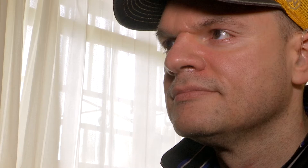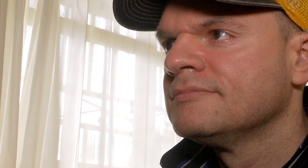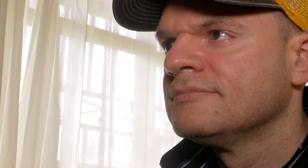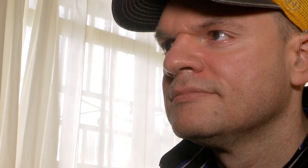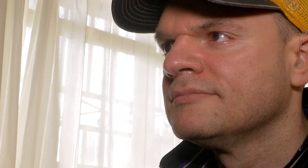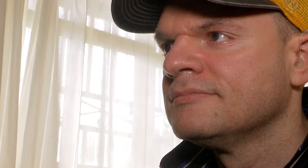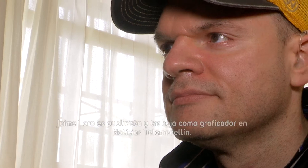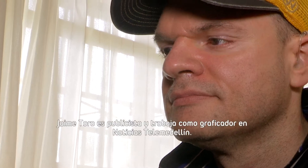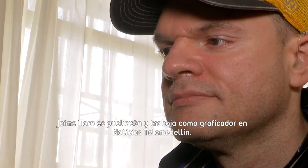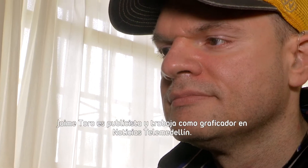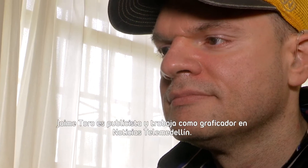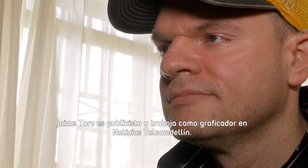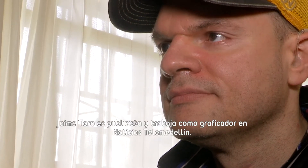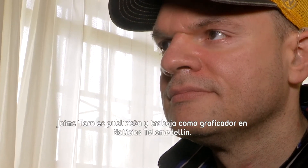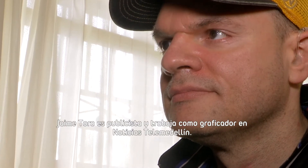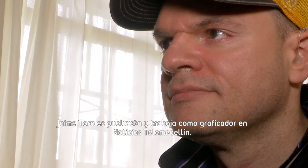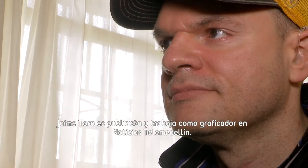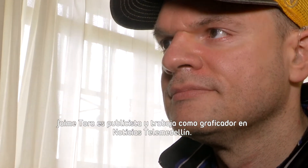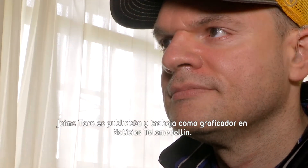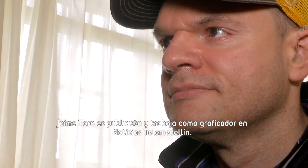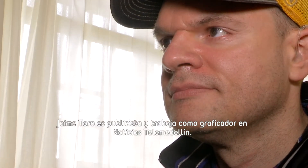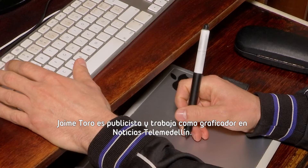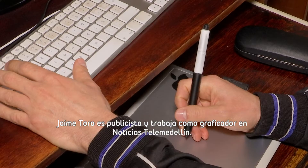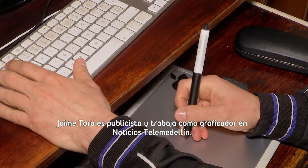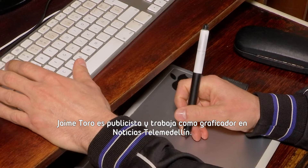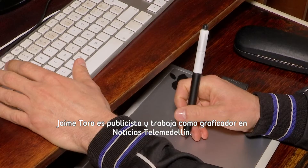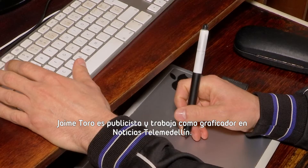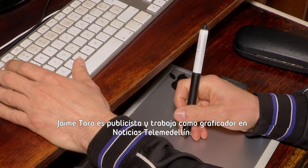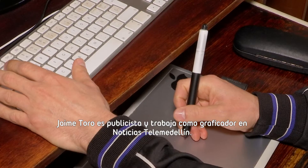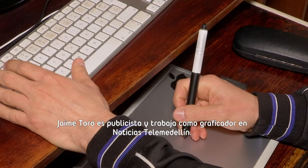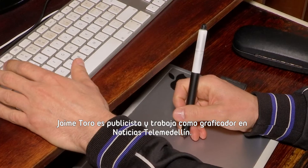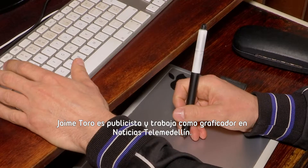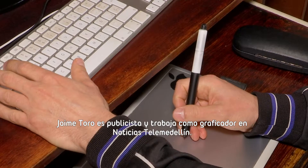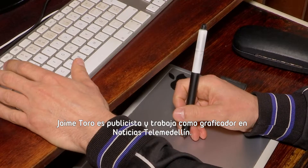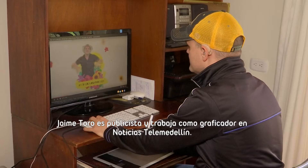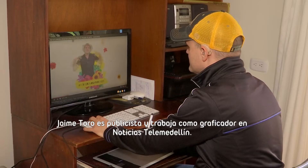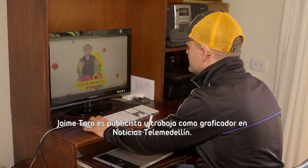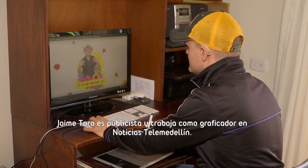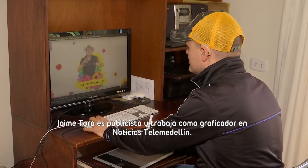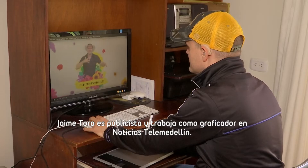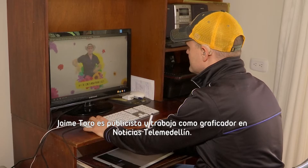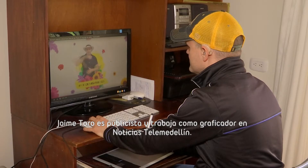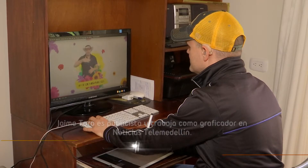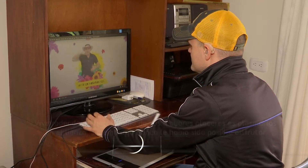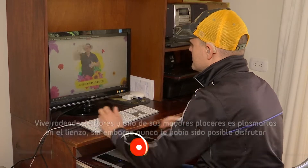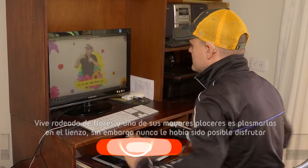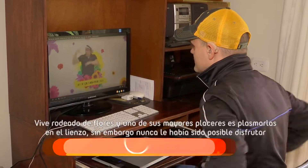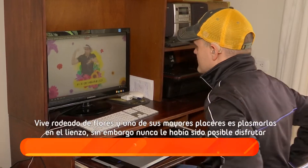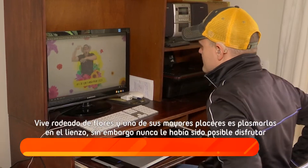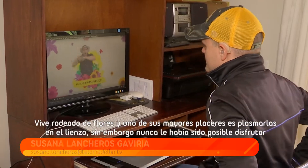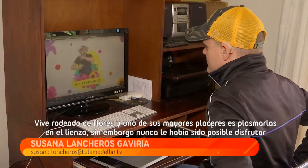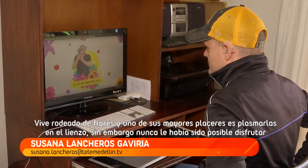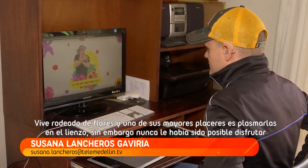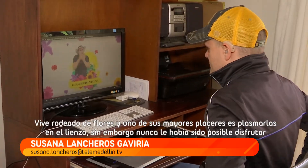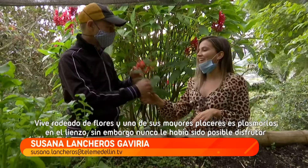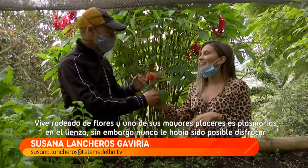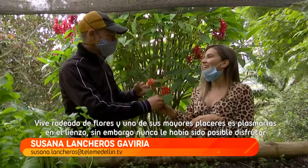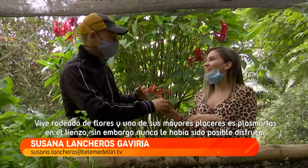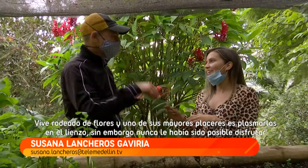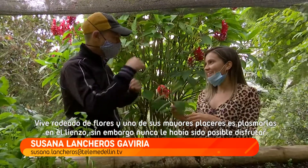Jaime Toro es publicista y trabaja como graficador en Noticias Telemedellín. Vive rodeado de flores y uno